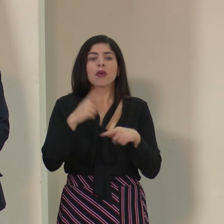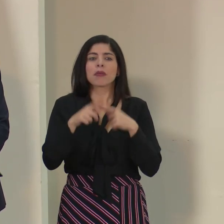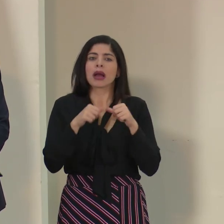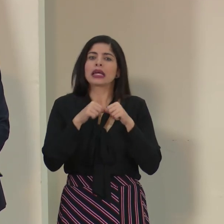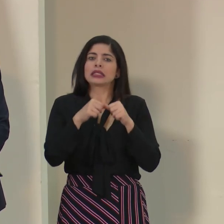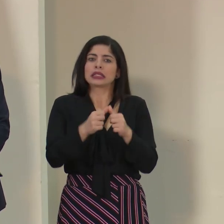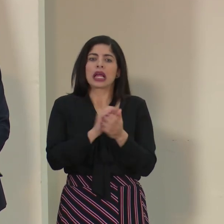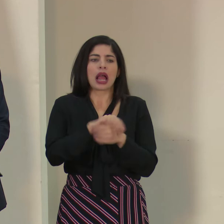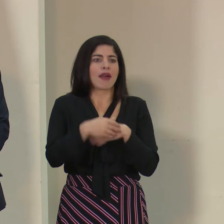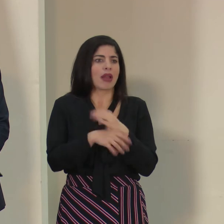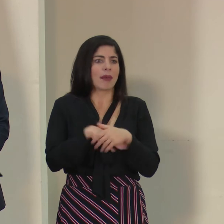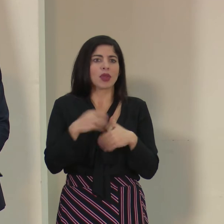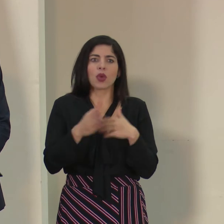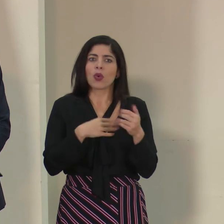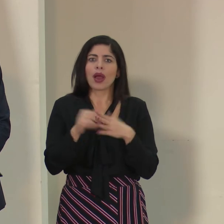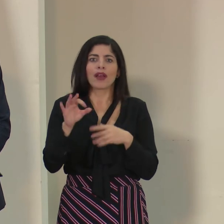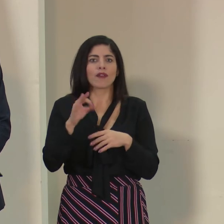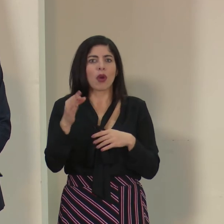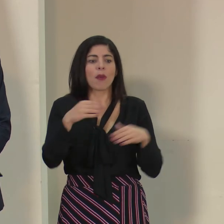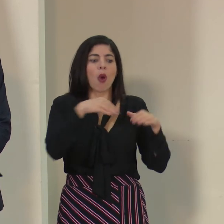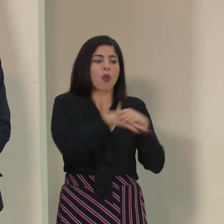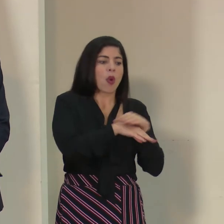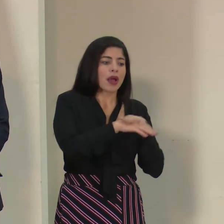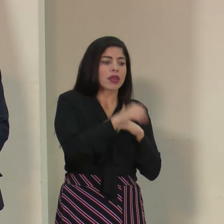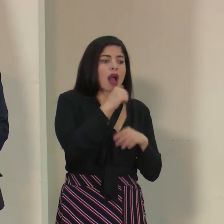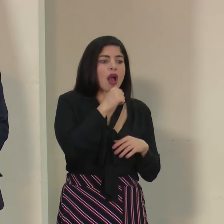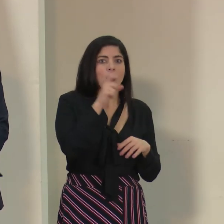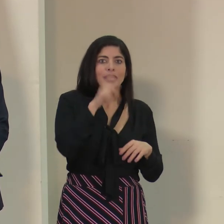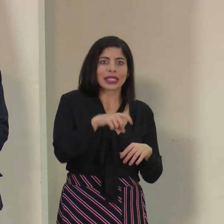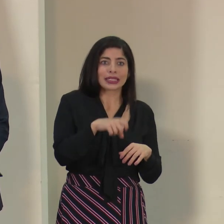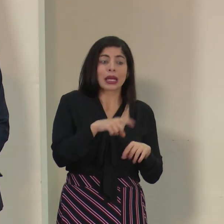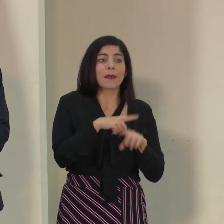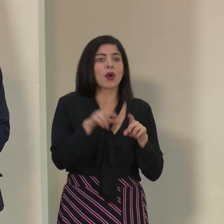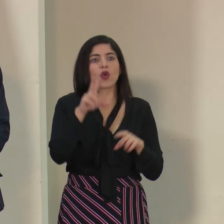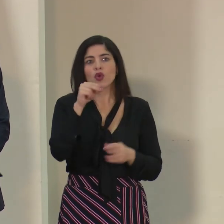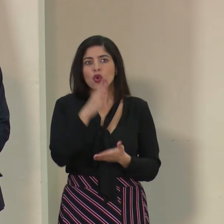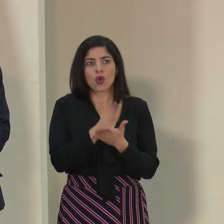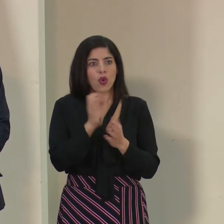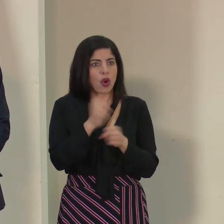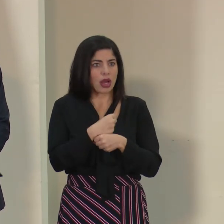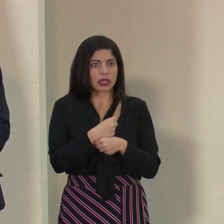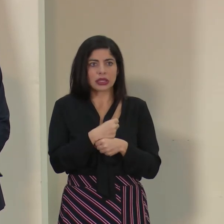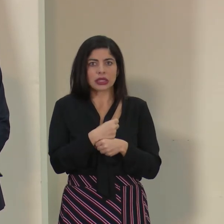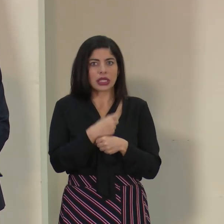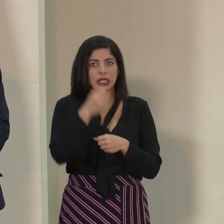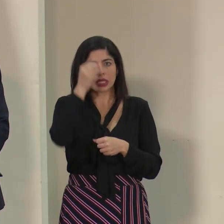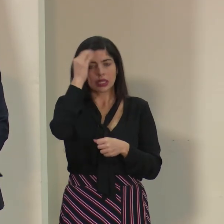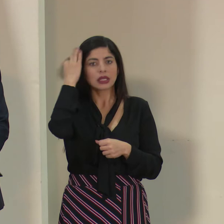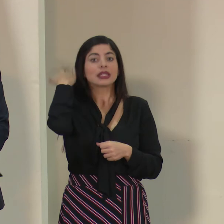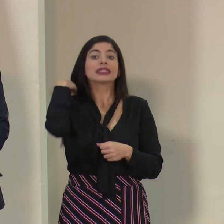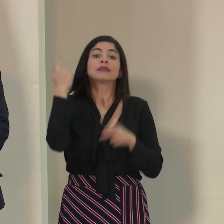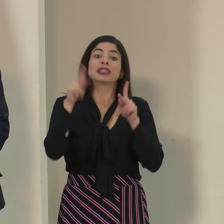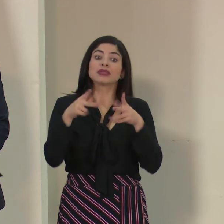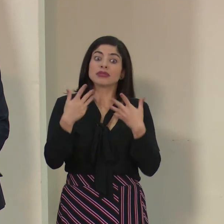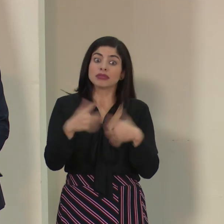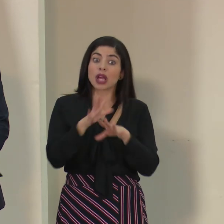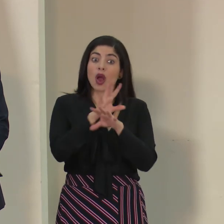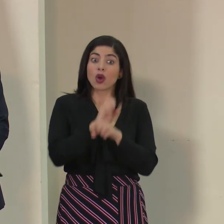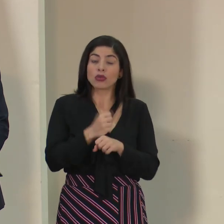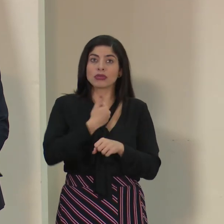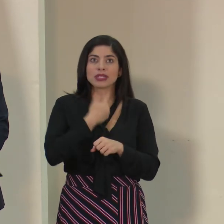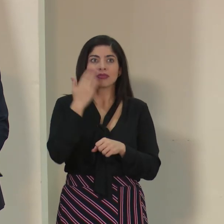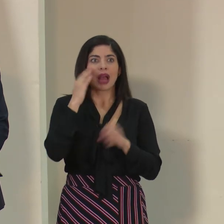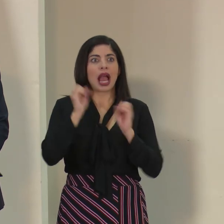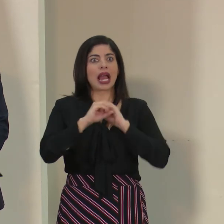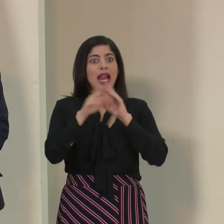seguir haciendo como sea. Va a acumular el agua que necesite, pero no lo va a dejar de hacer. El que tiene ya el hábito y lo tiene bien claro,